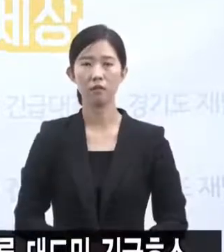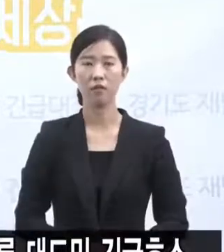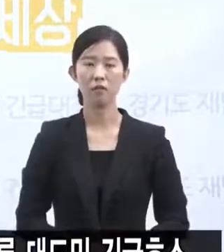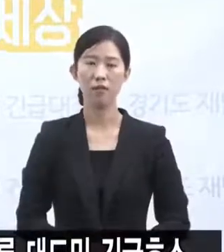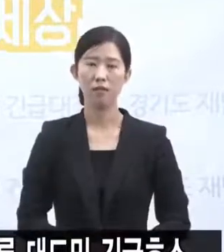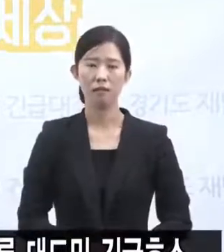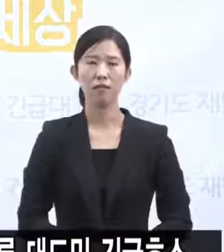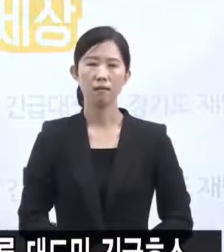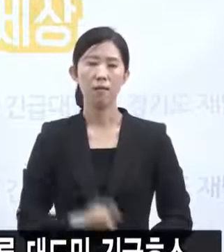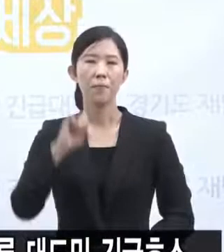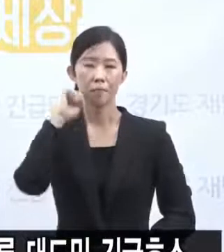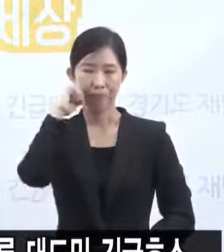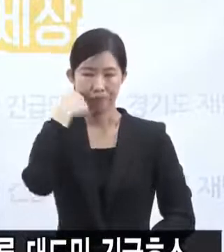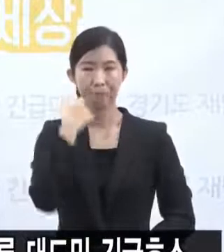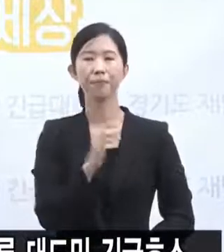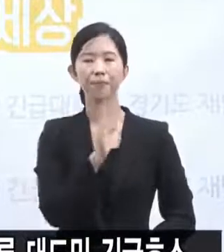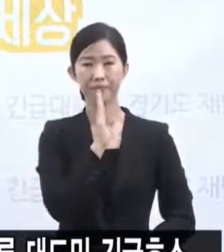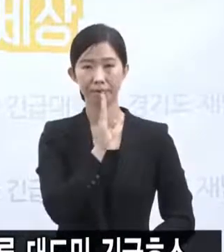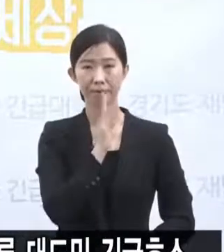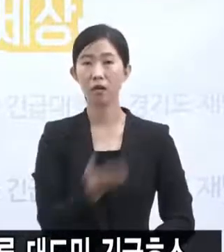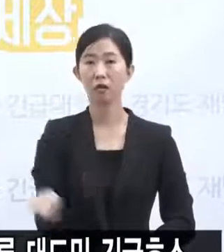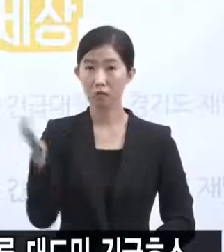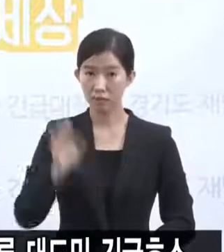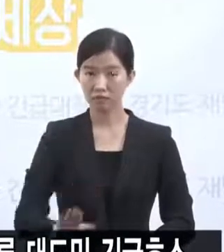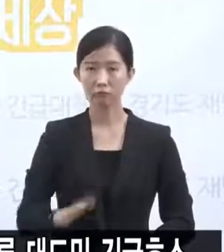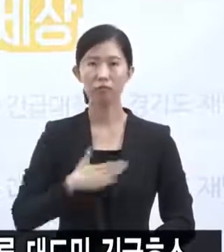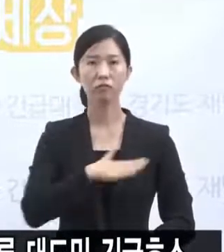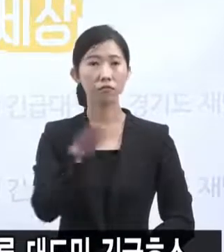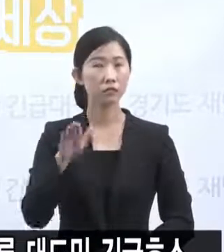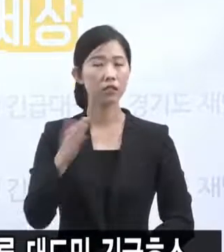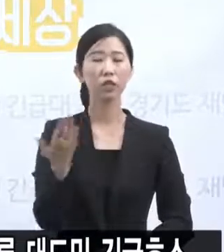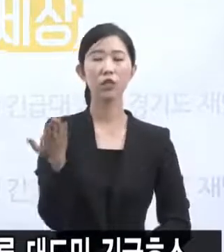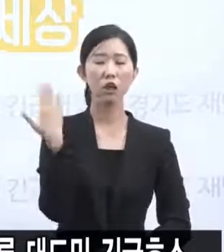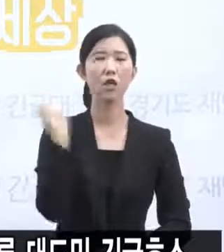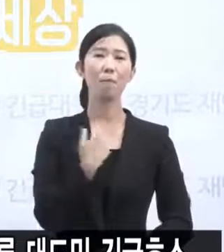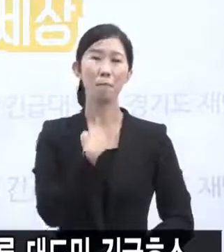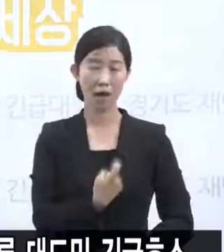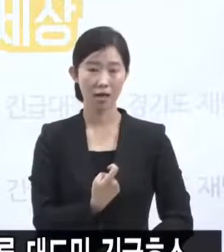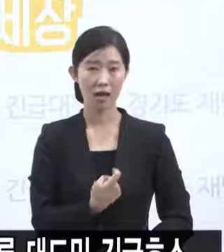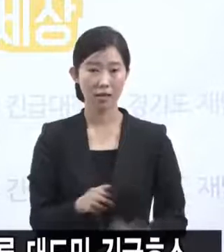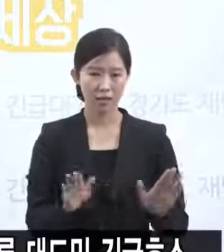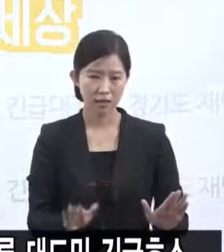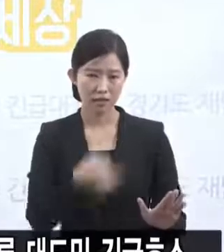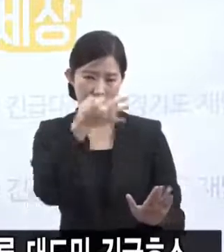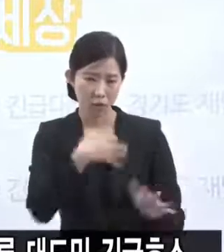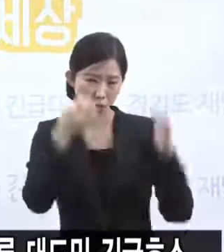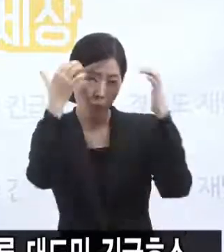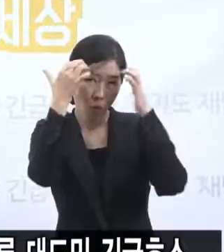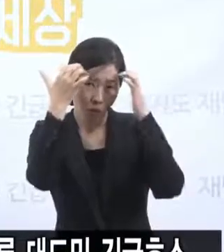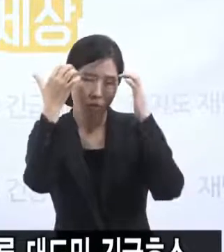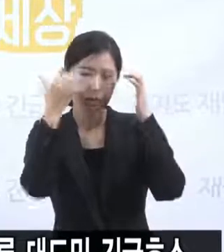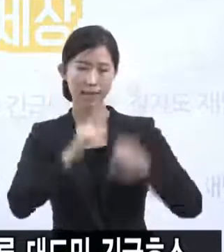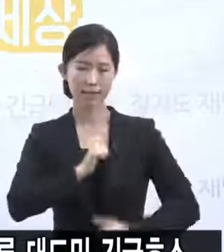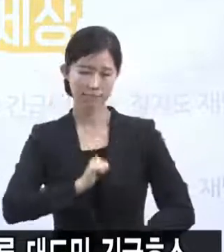않습니다. 그러나 우리는 언제나 그랬듯이 힘든 고난을 인내와 배려 그리고